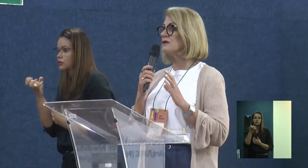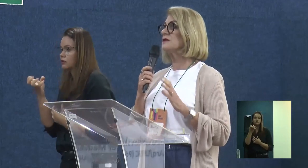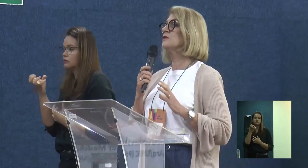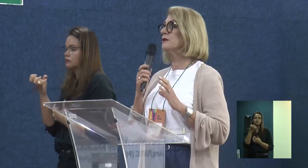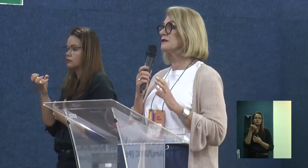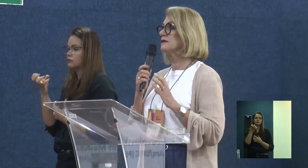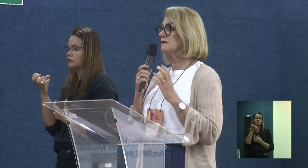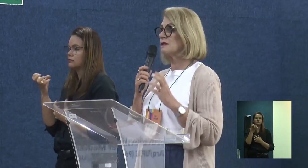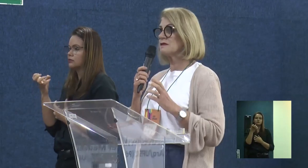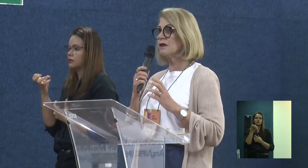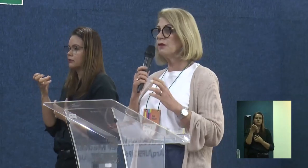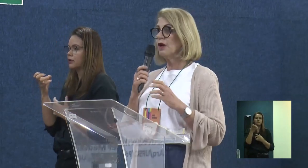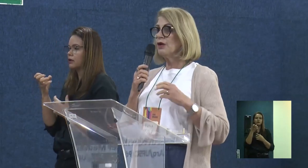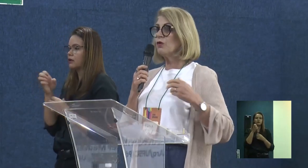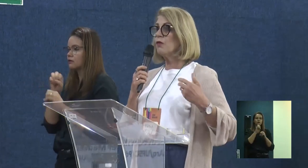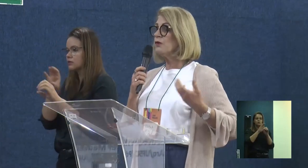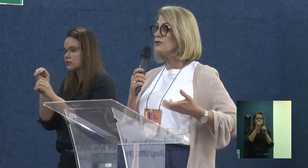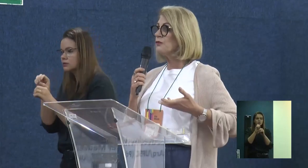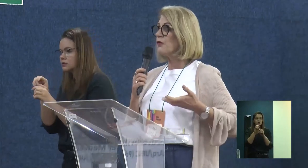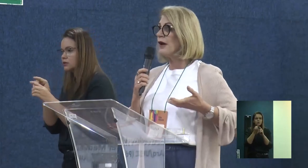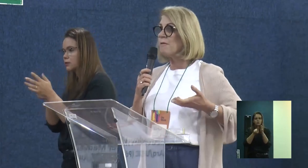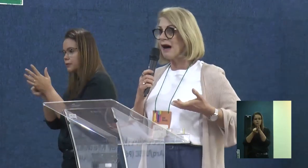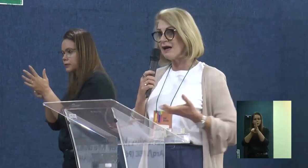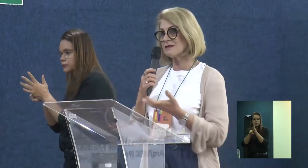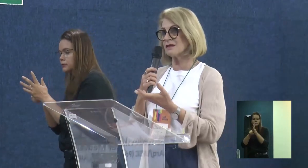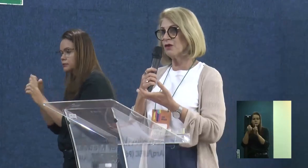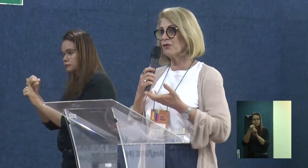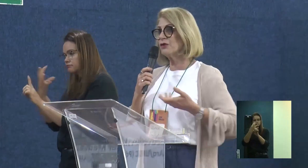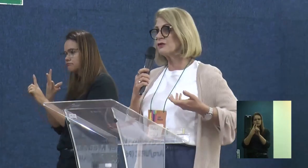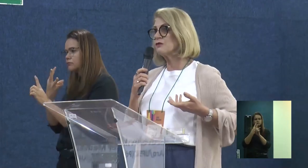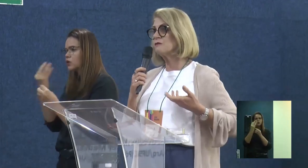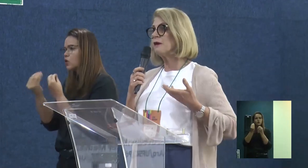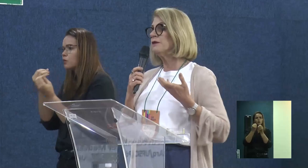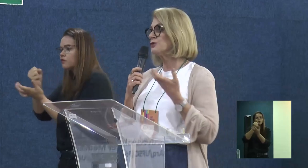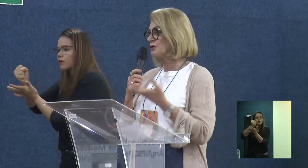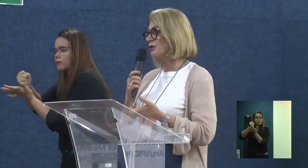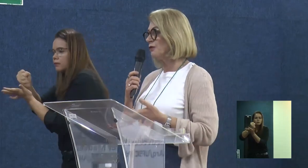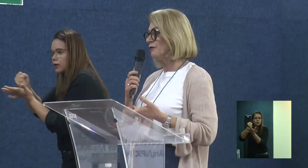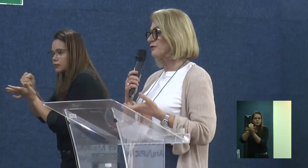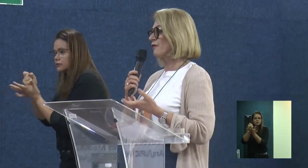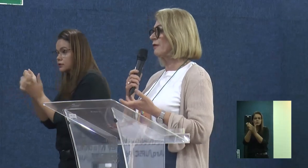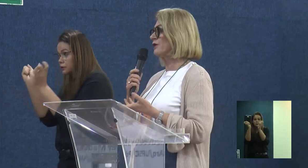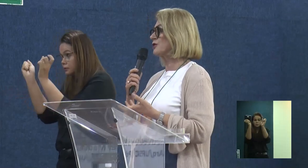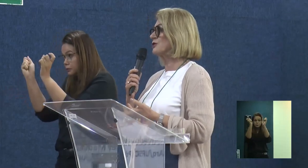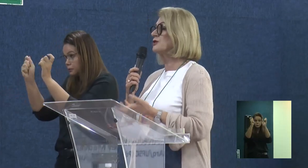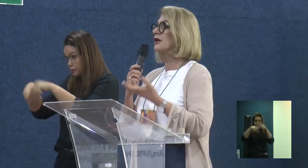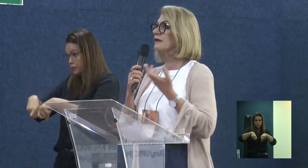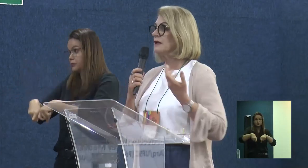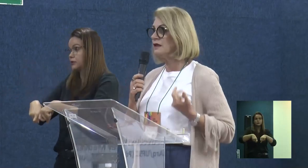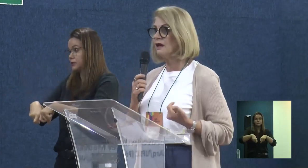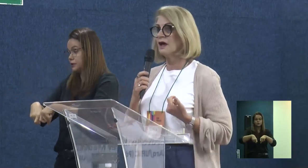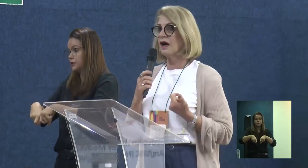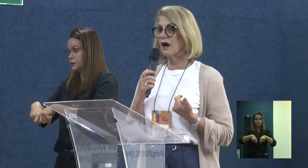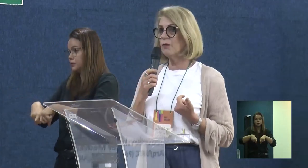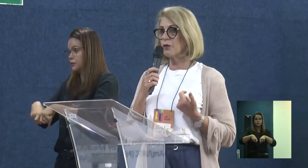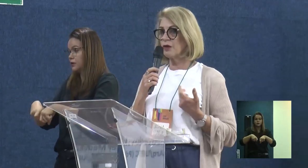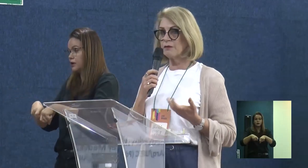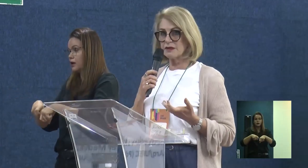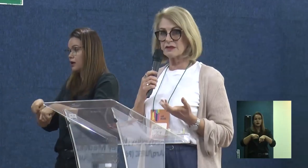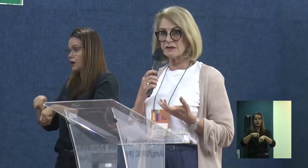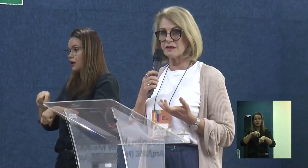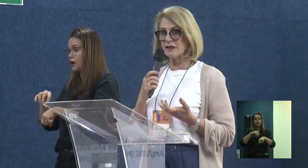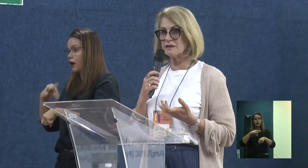essa relação ensino-pesquisa-extensão e como isso foi a base, foi isso que nos permitiu, efetivamente, a gente aderir